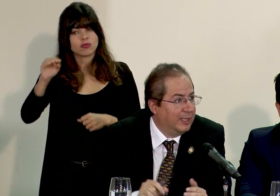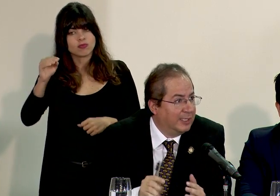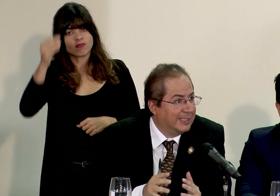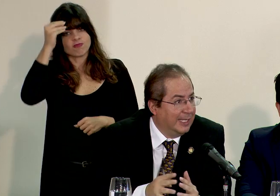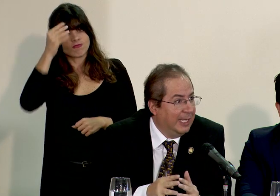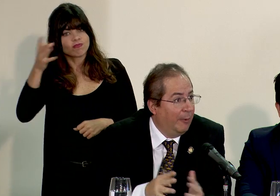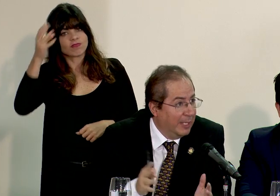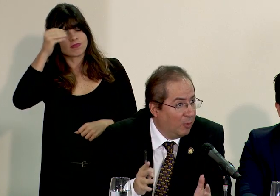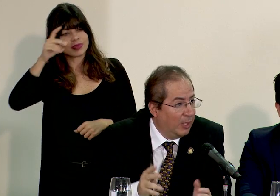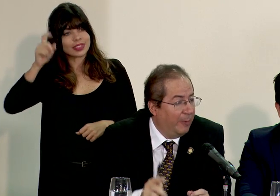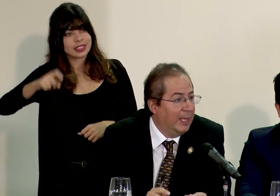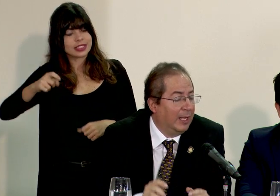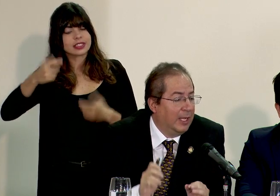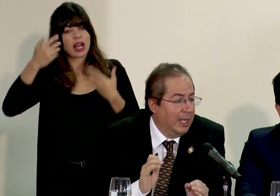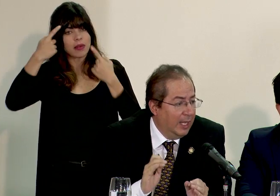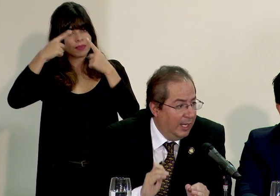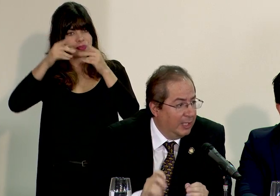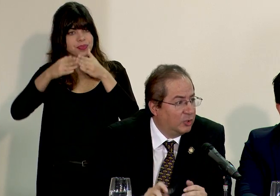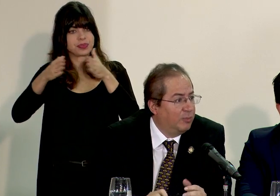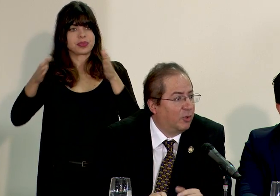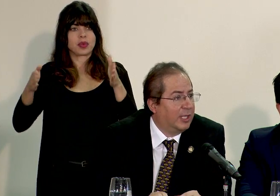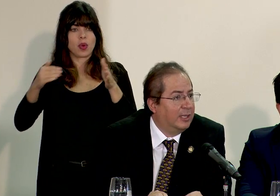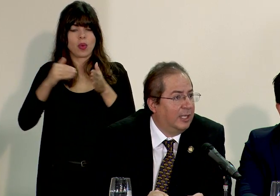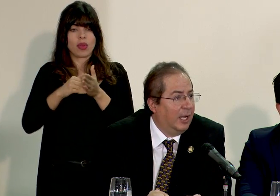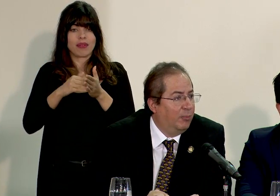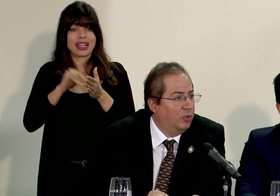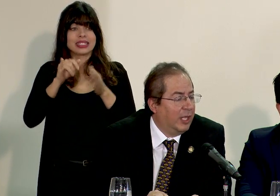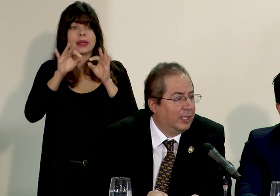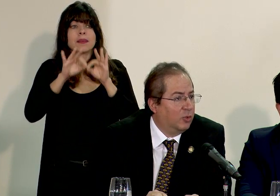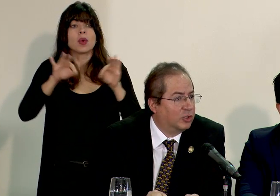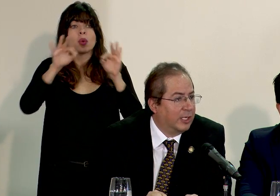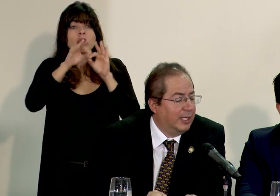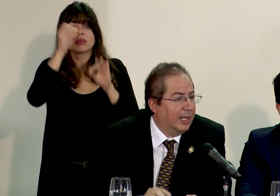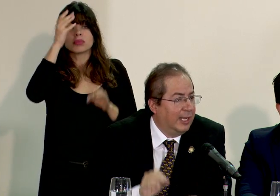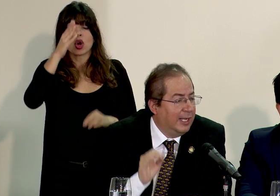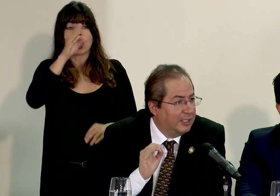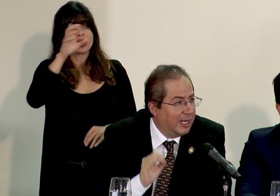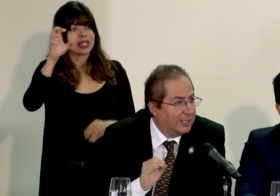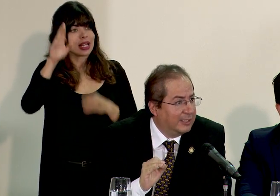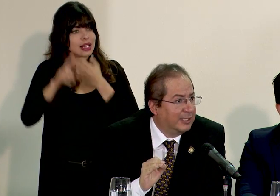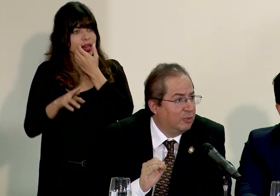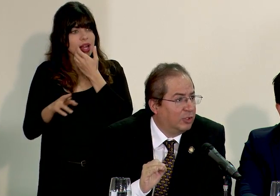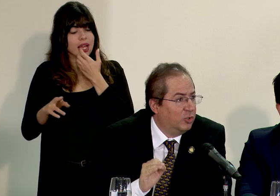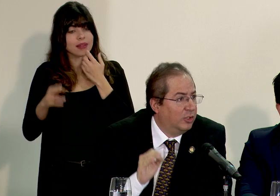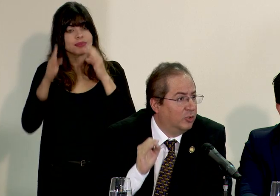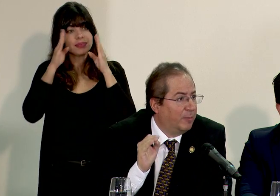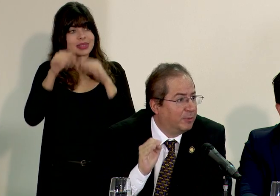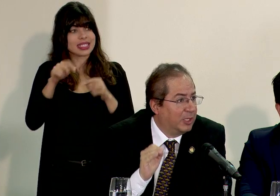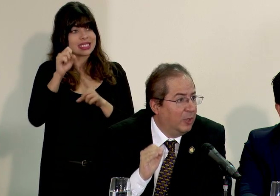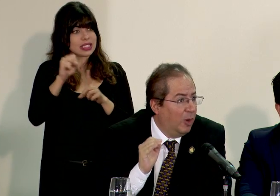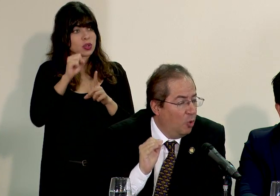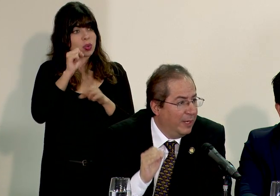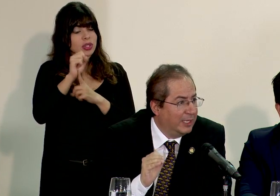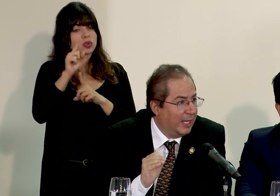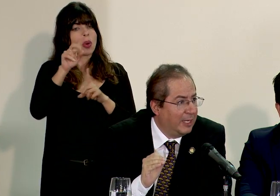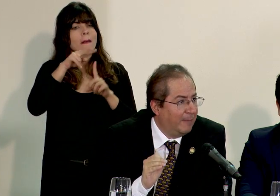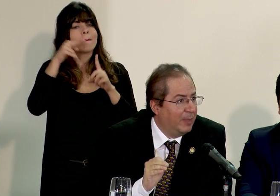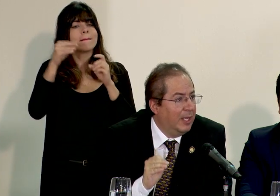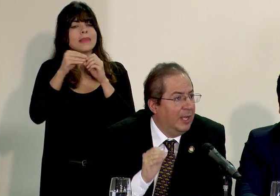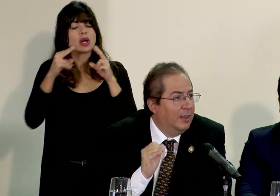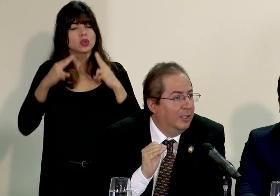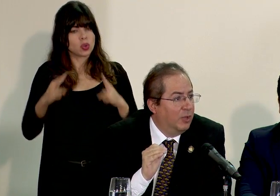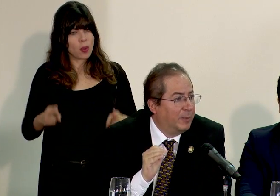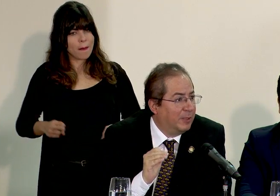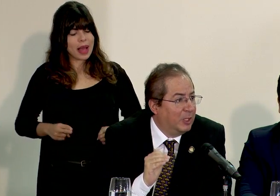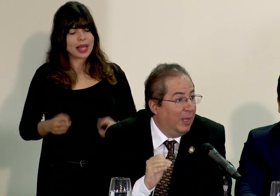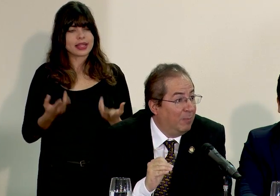correspondientes y abrieron la vía en eso es importante apuntar que Costa Rica trata esta situación desde una perspectiva humanitaria